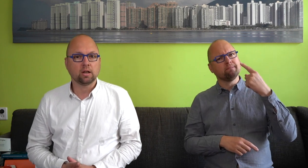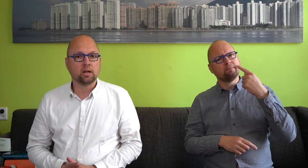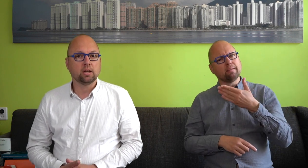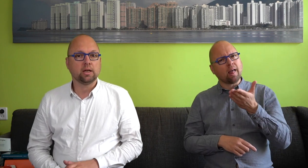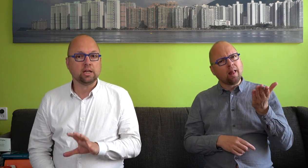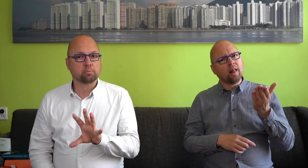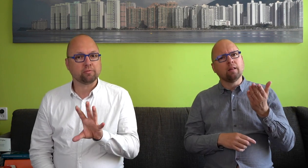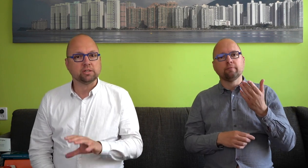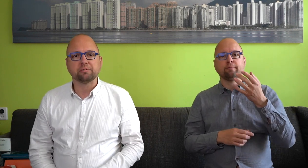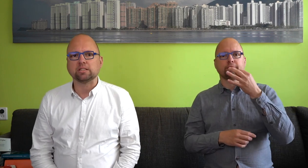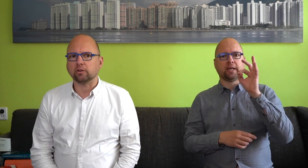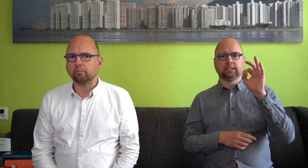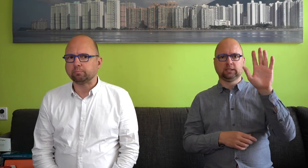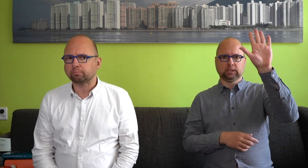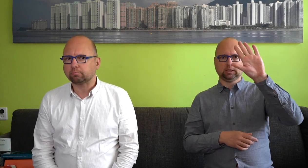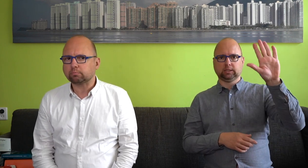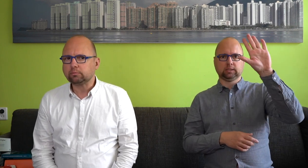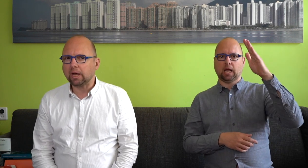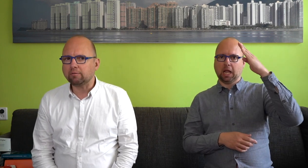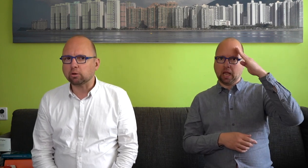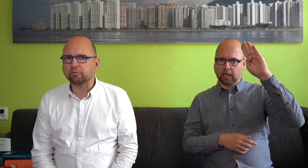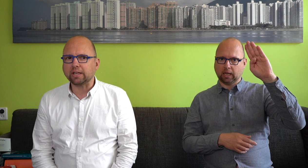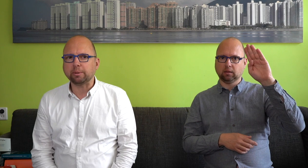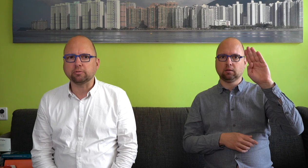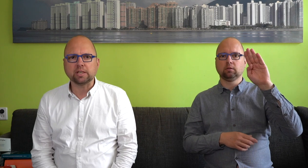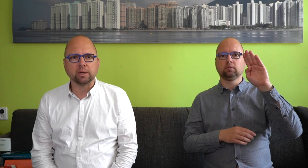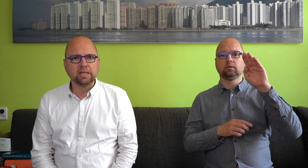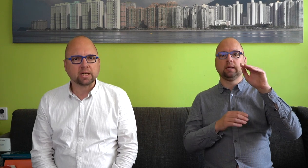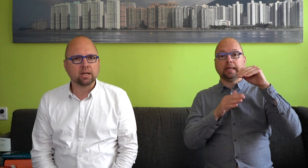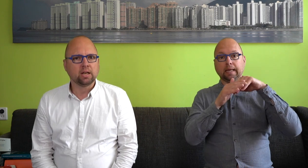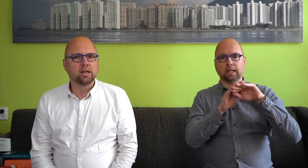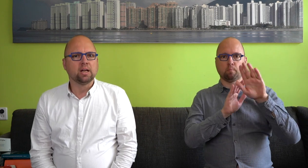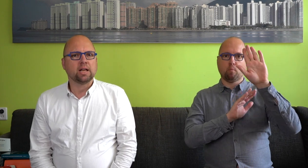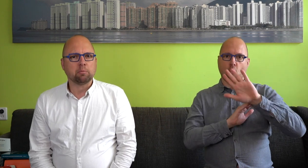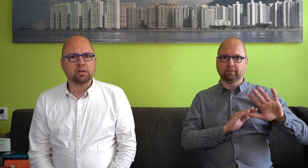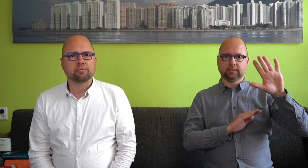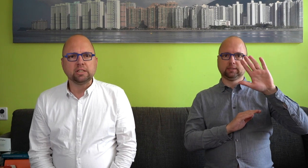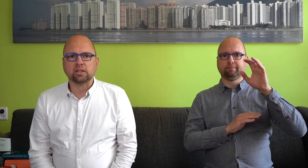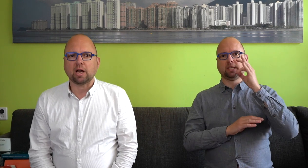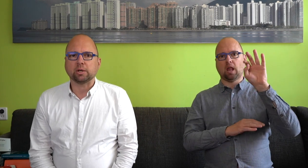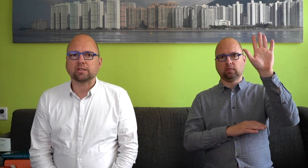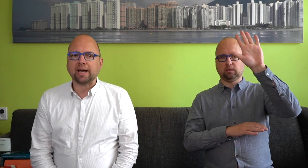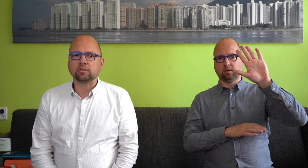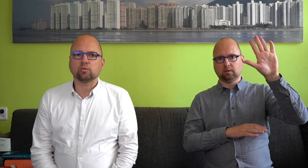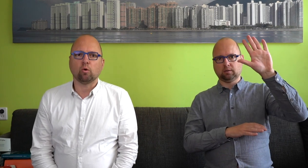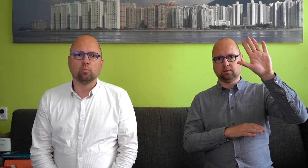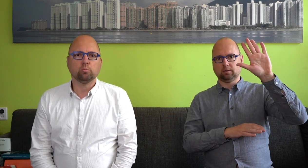in de provincie Friesland. En wel op een vrij specifieke manier. Namelijk, Friezen hebben het recht om hun